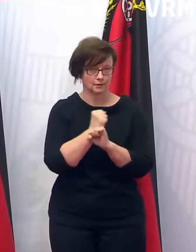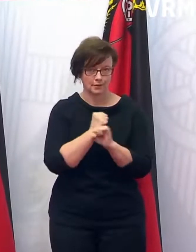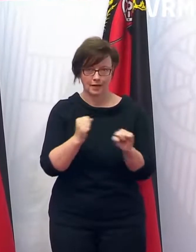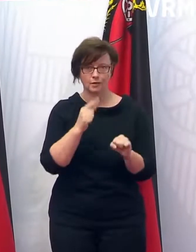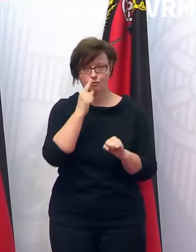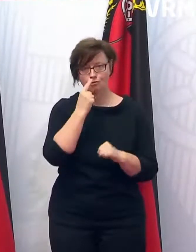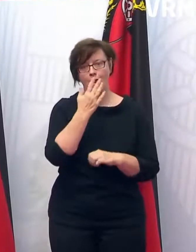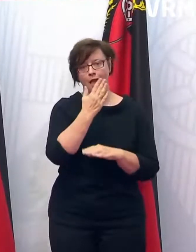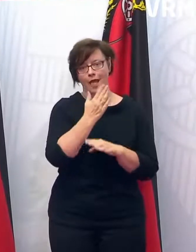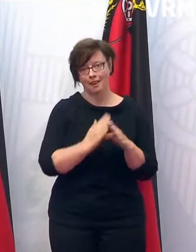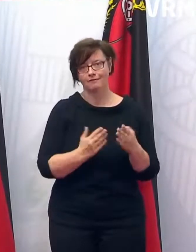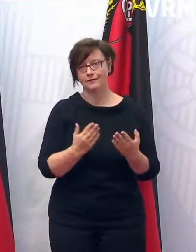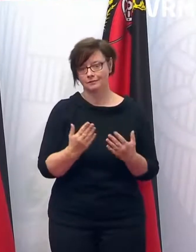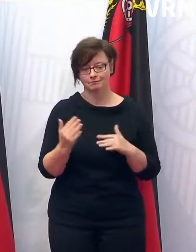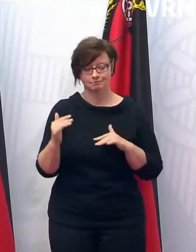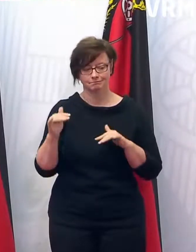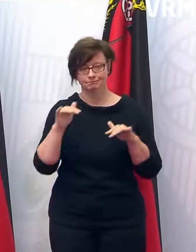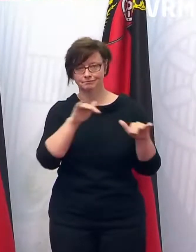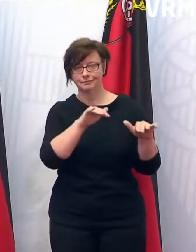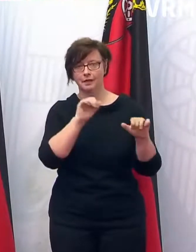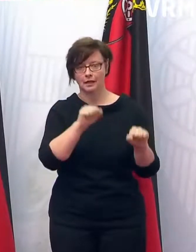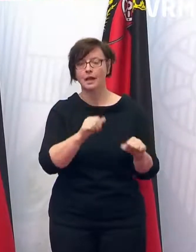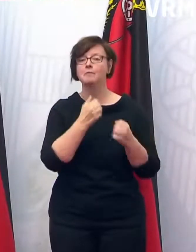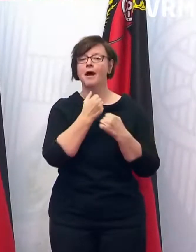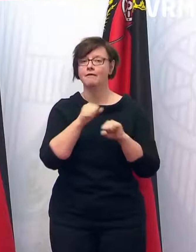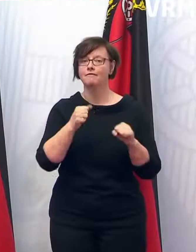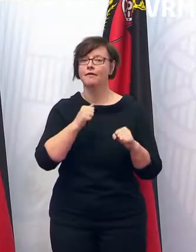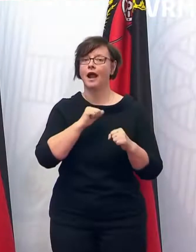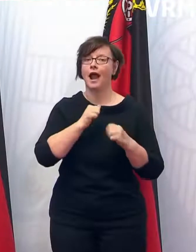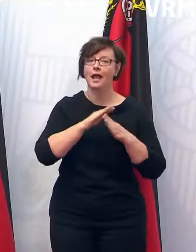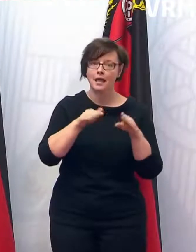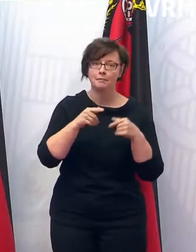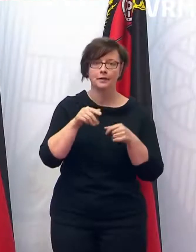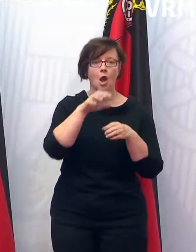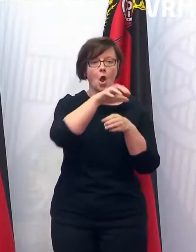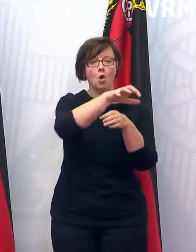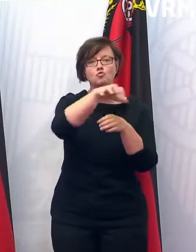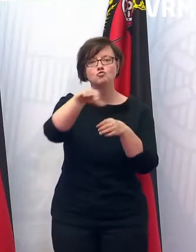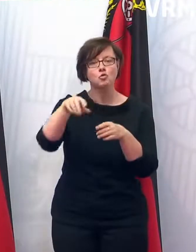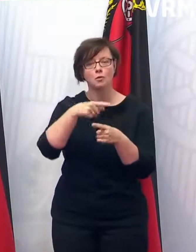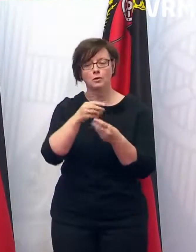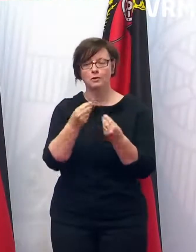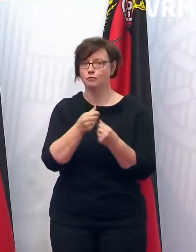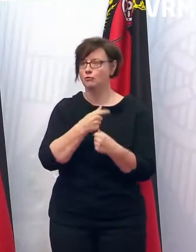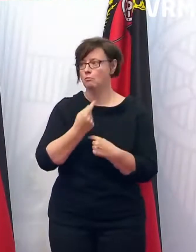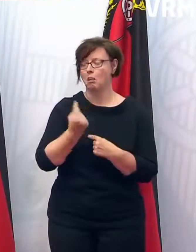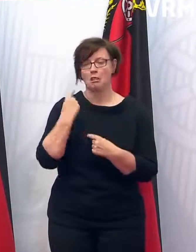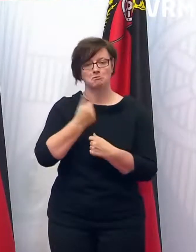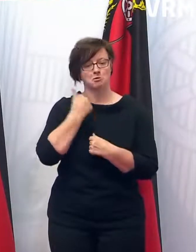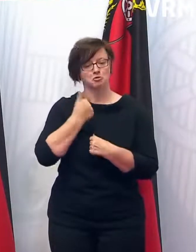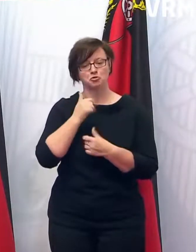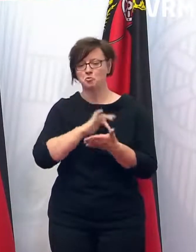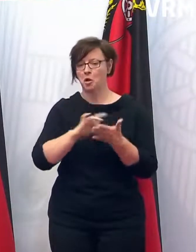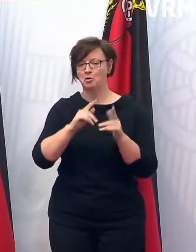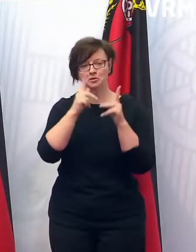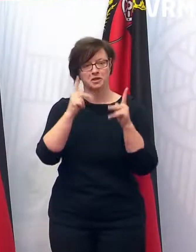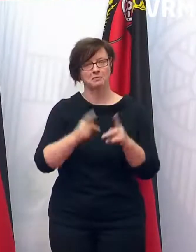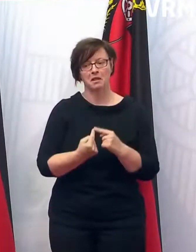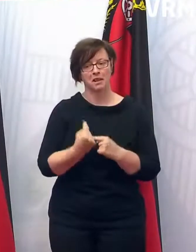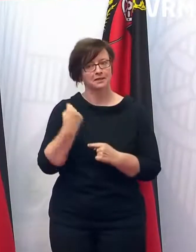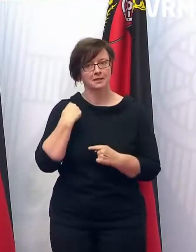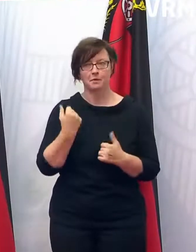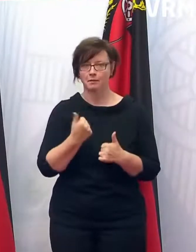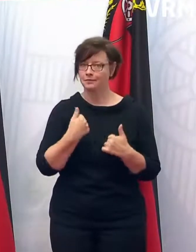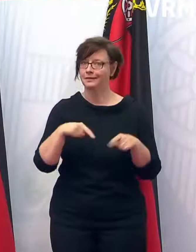Einlass haben sollen. Aber natürlich können die Freibäder, die Kommunen, alle, die das Gefühl haben, das war super mit unserem Hygienekonzept das letzte